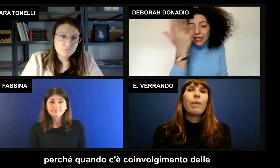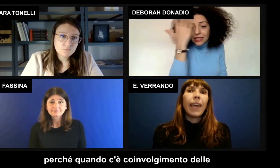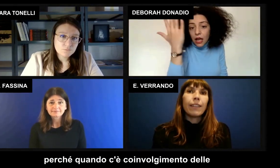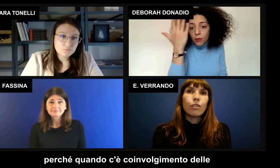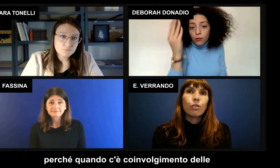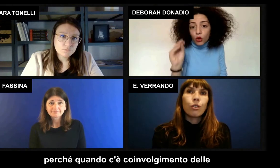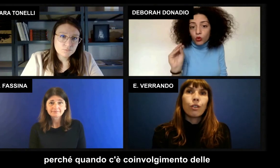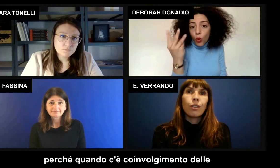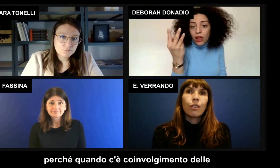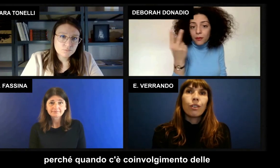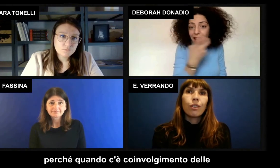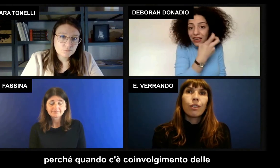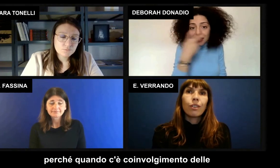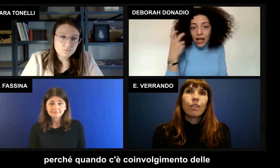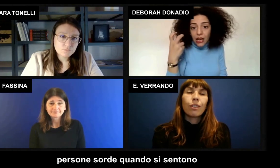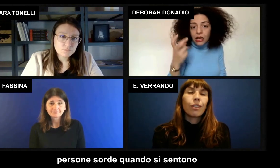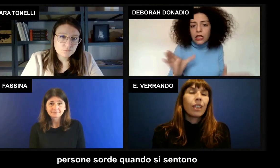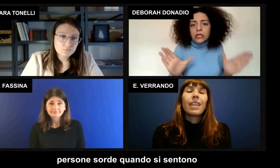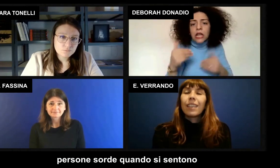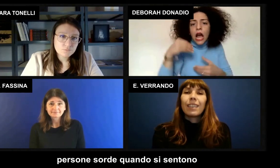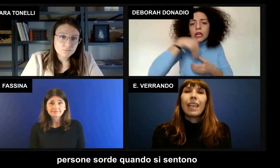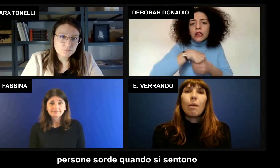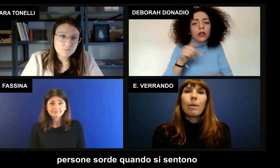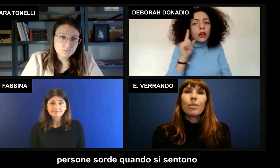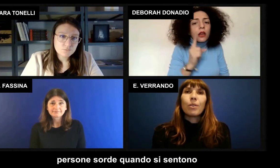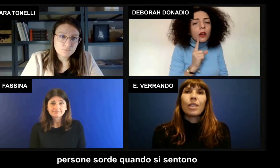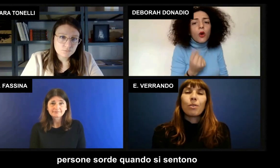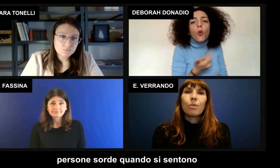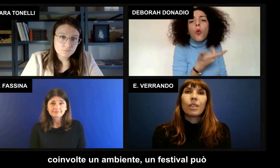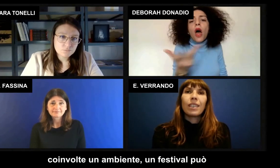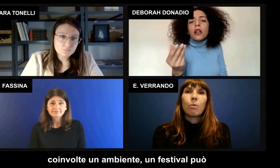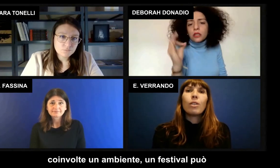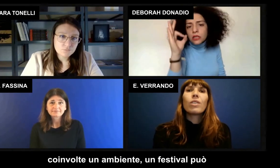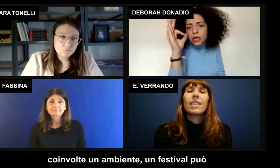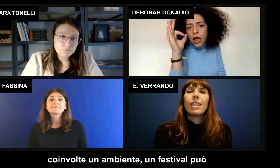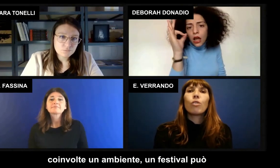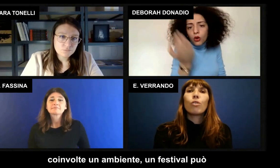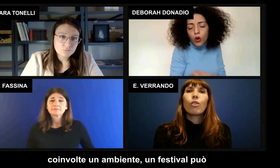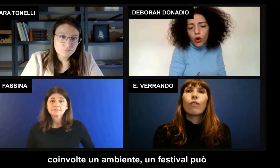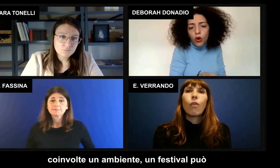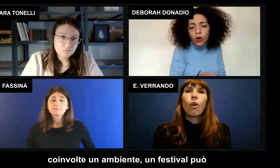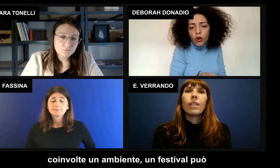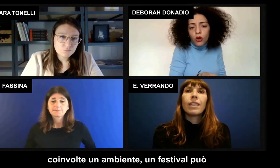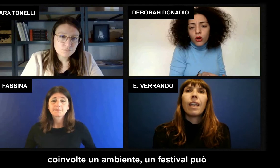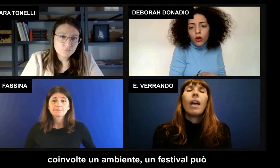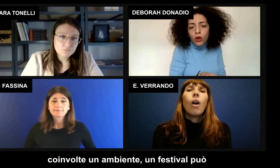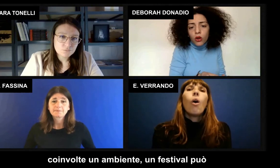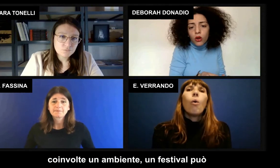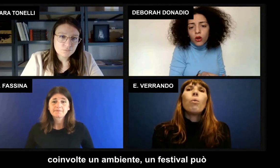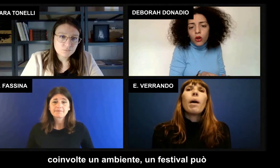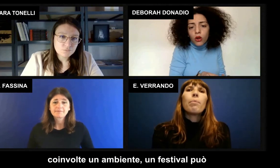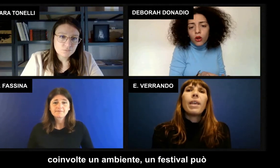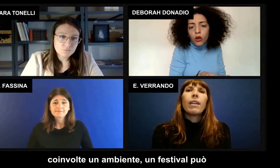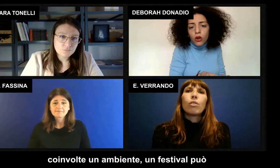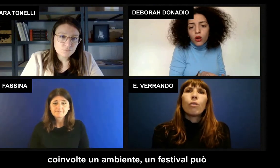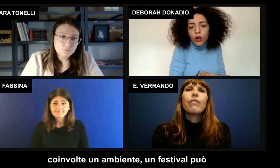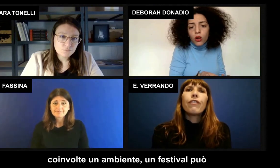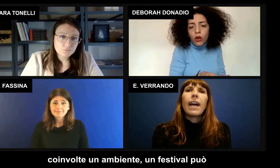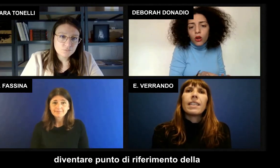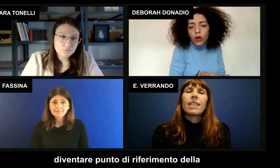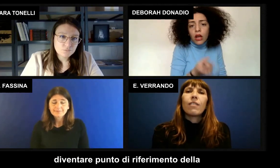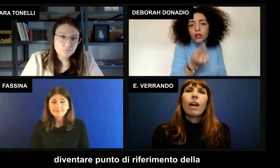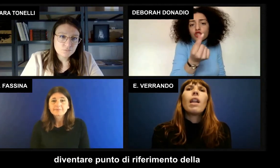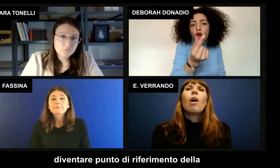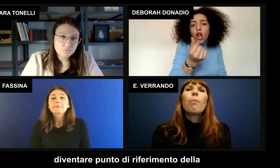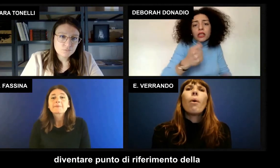coinvolgimento delle persone sorde quando si sentono coinvolte un ambiente un